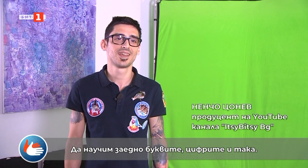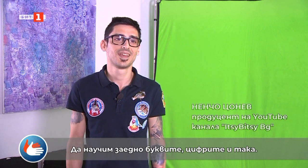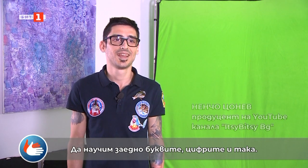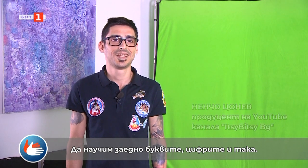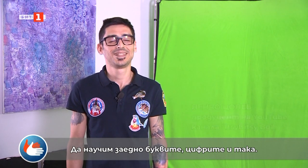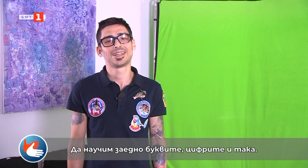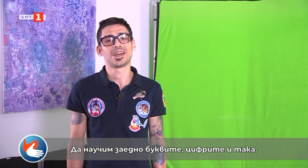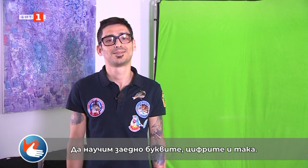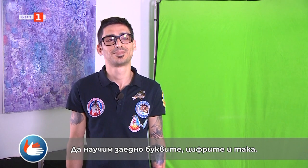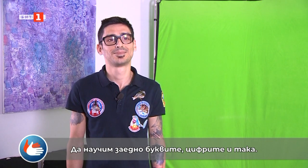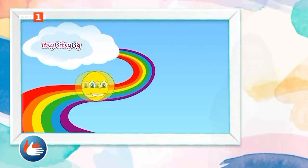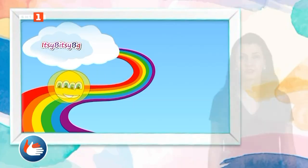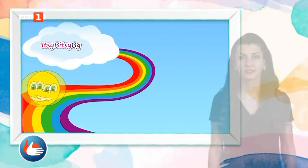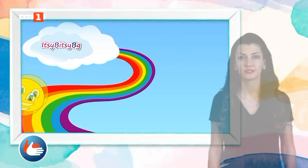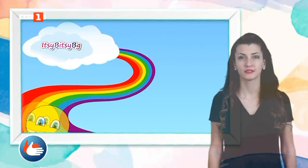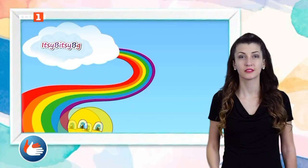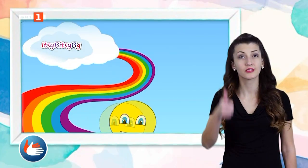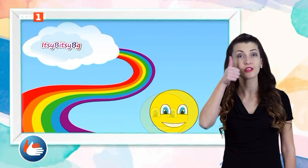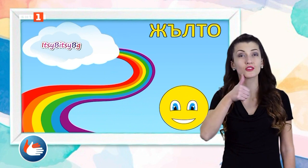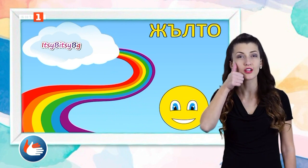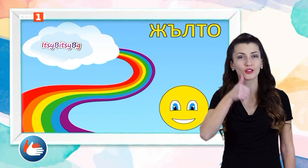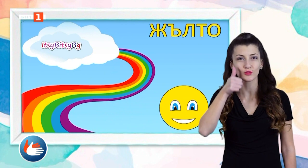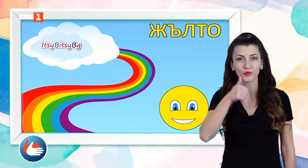и така. Жълто